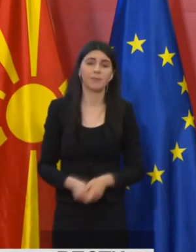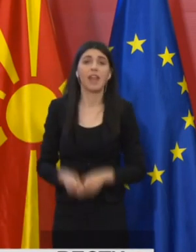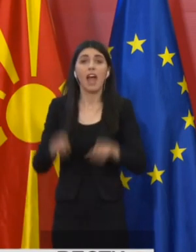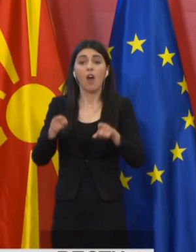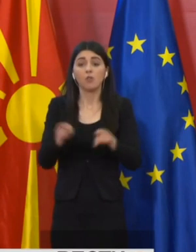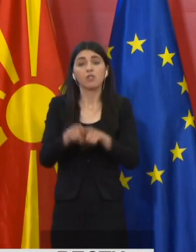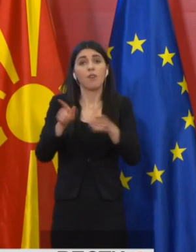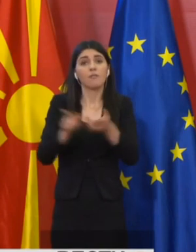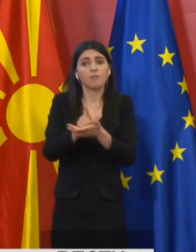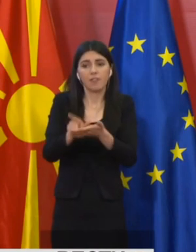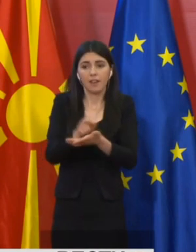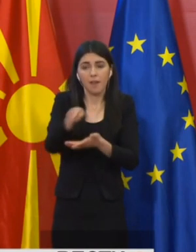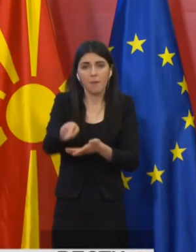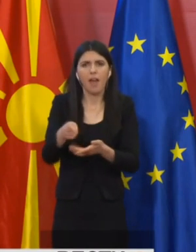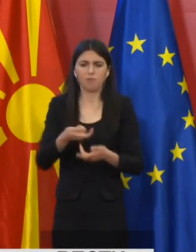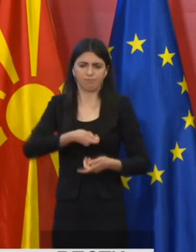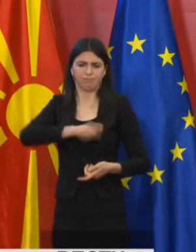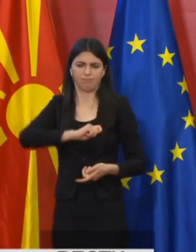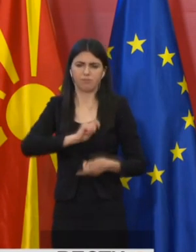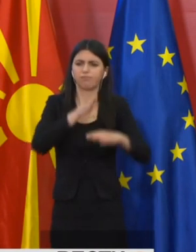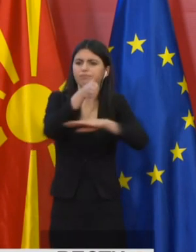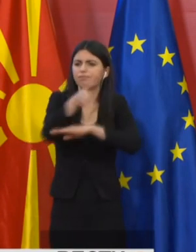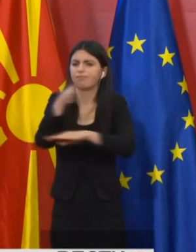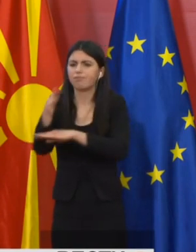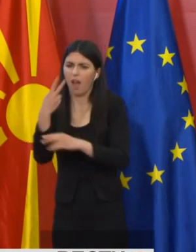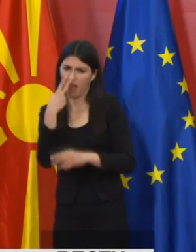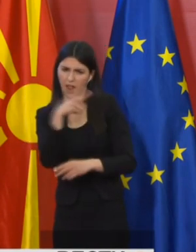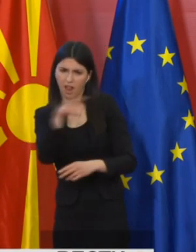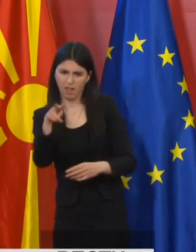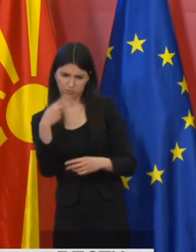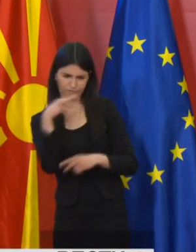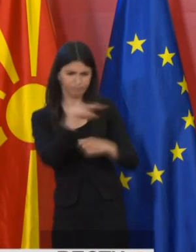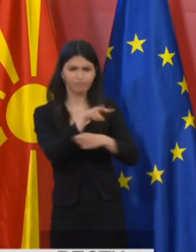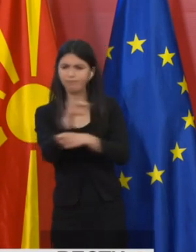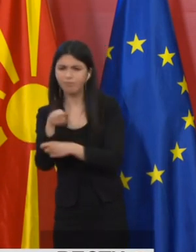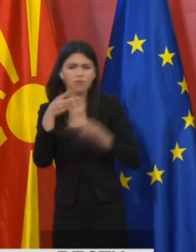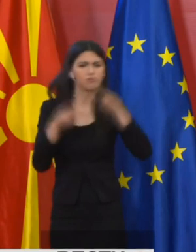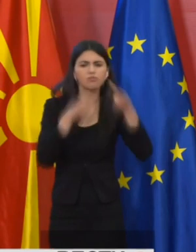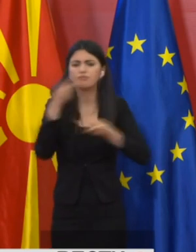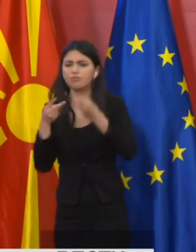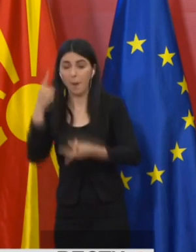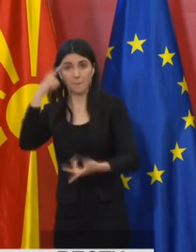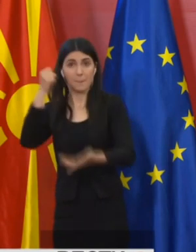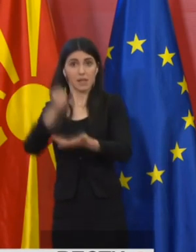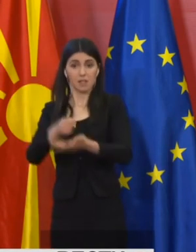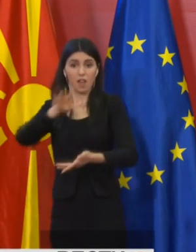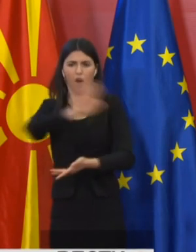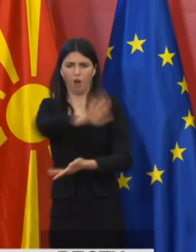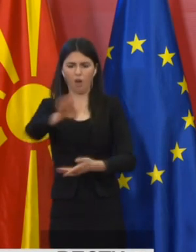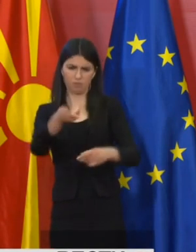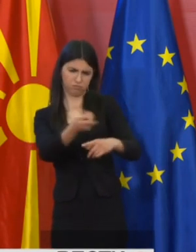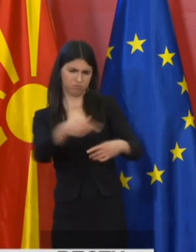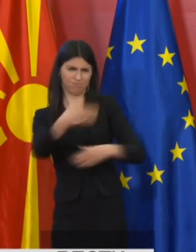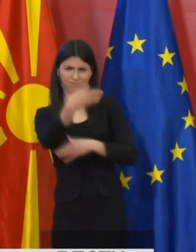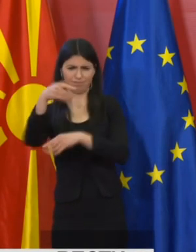Исто времено инспекторите во повеќе градовини из државата направија визуелни контроли, причто констатацијата е дека поголемиот дел од